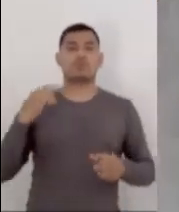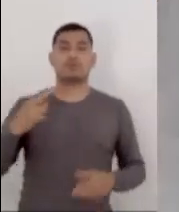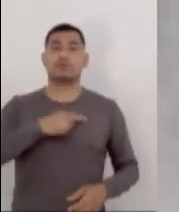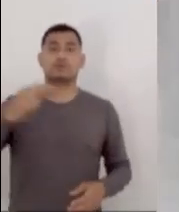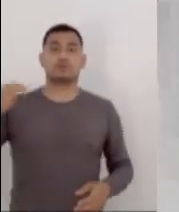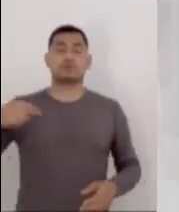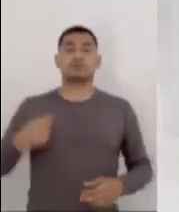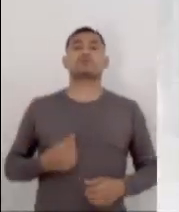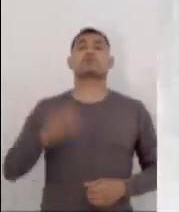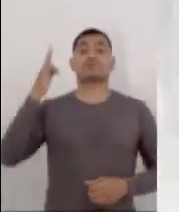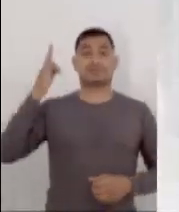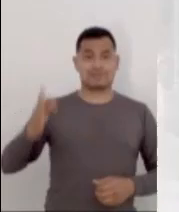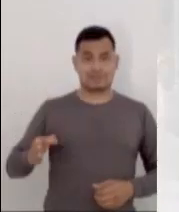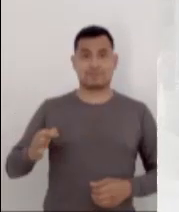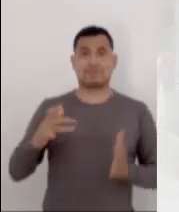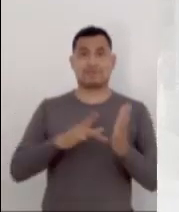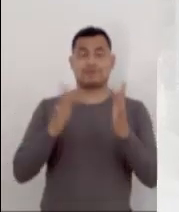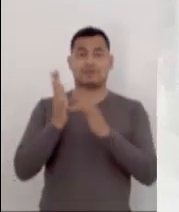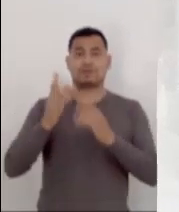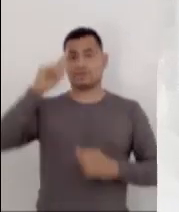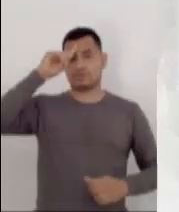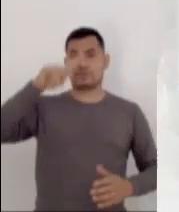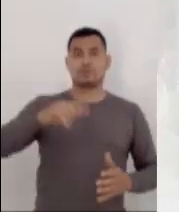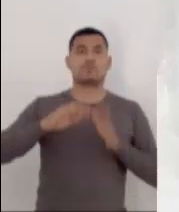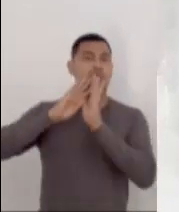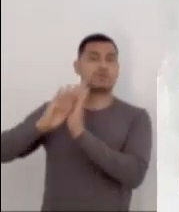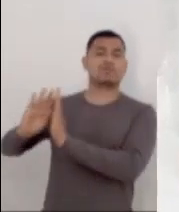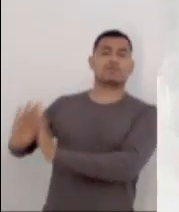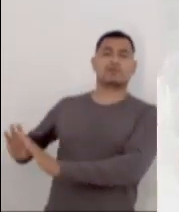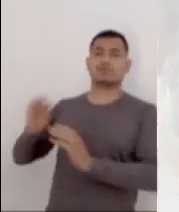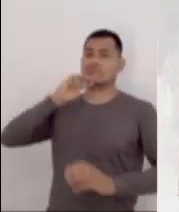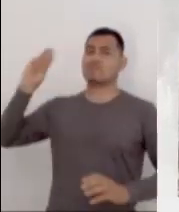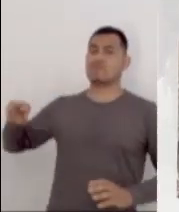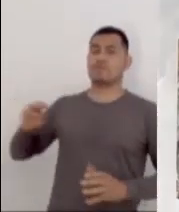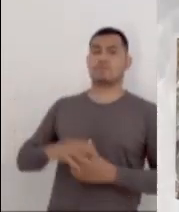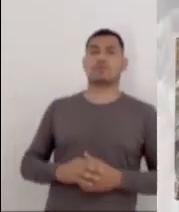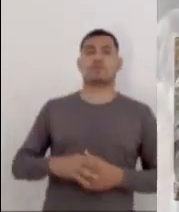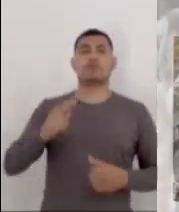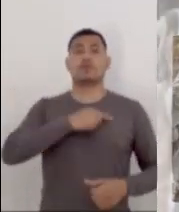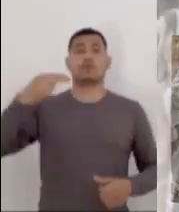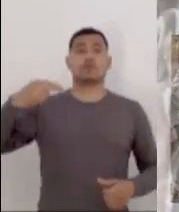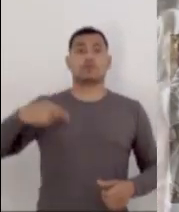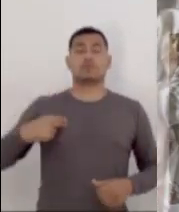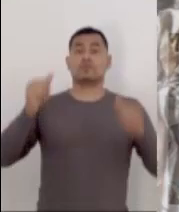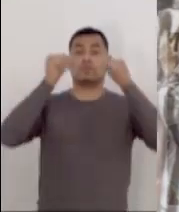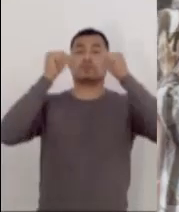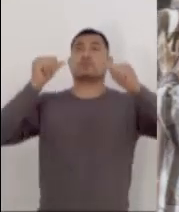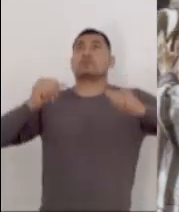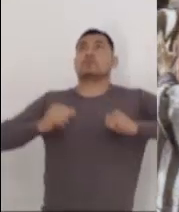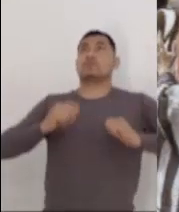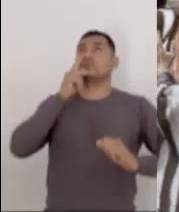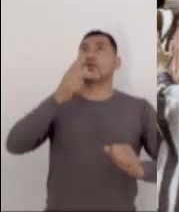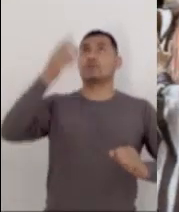Abraham, sin embargo tratan de matarme porque no aceptan mis palabras. Yo hablo de lo que he visto en casa de mi padre,